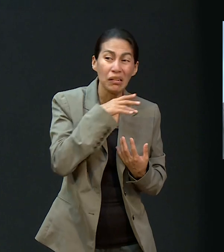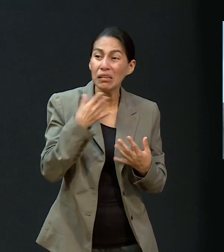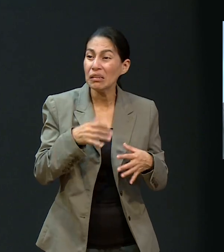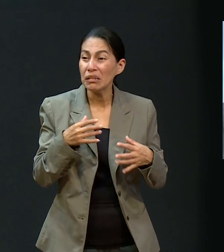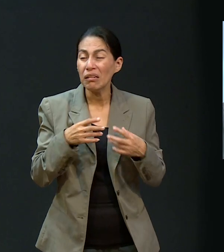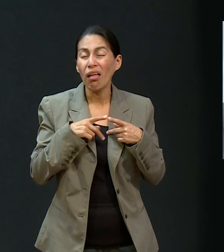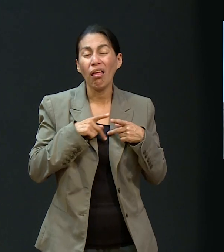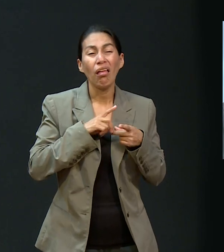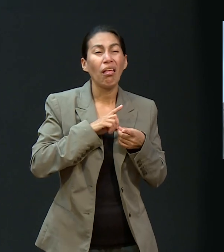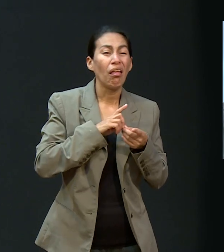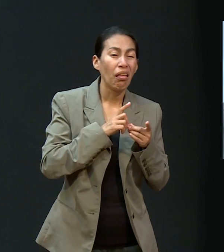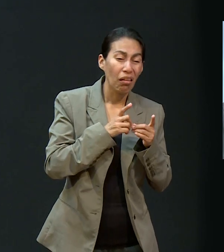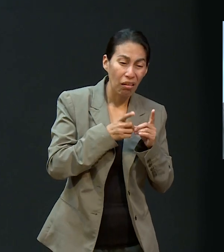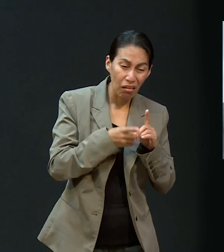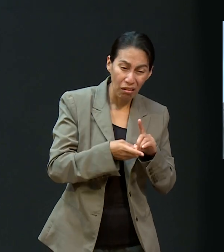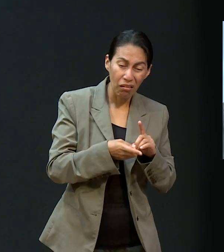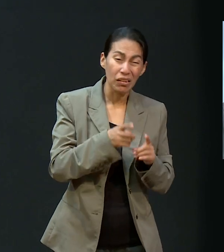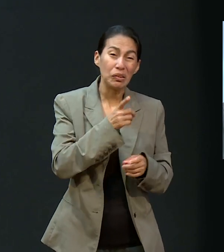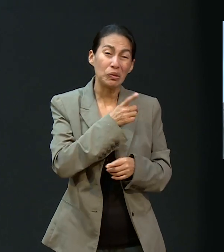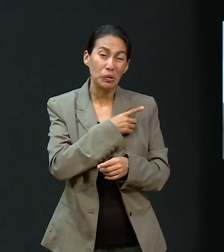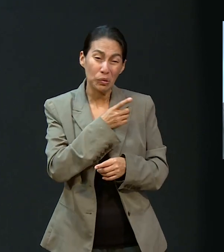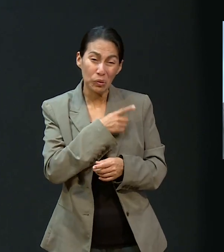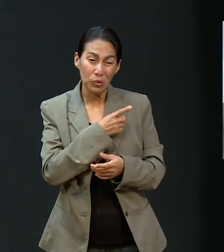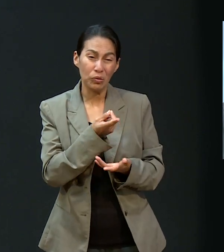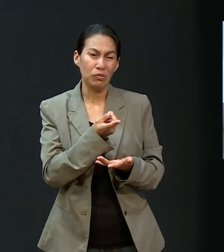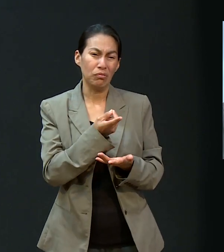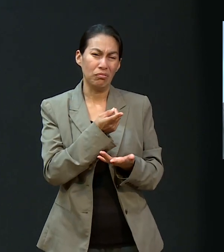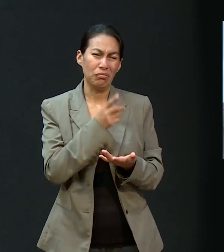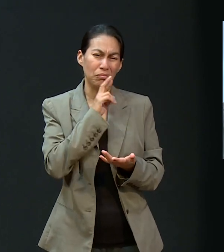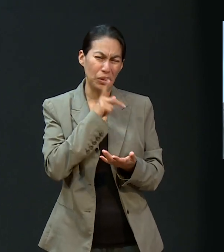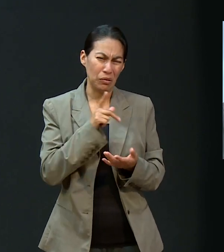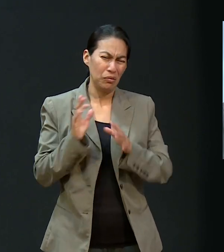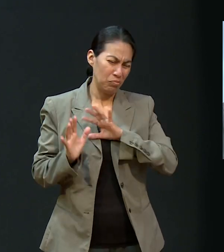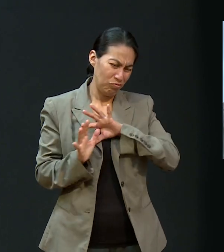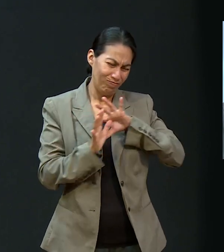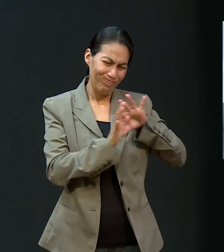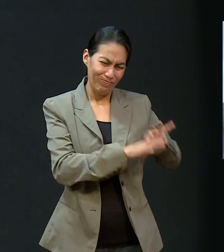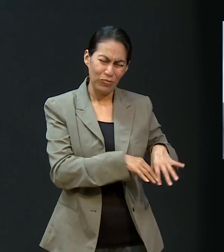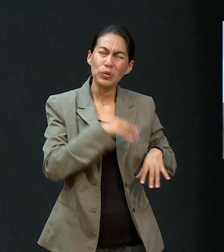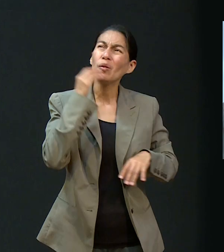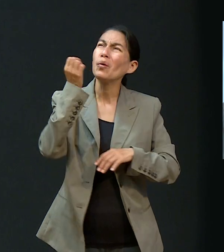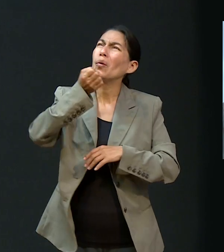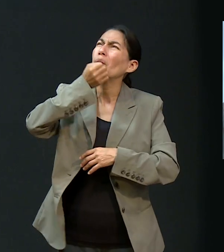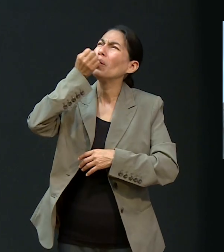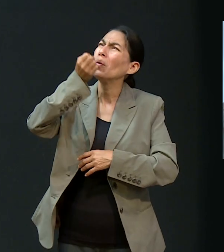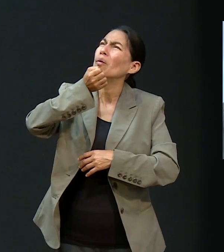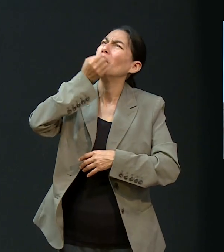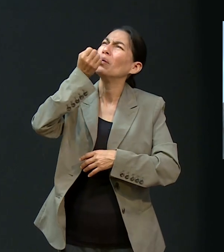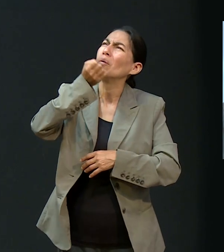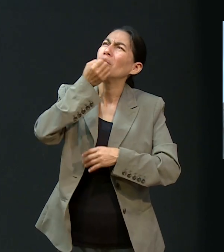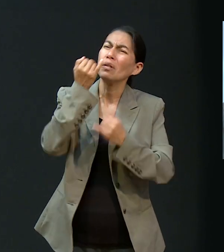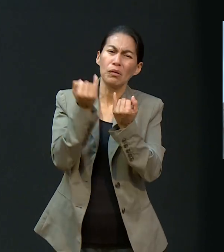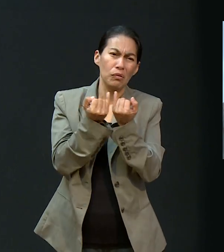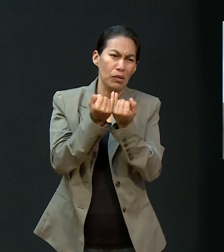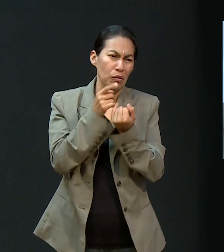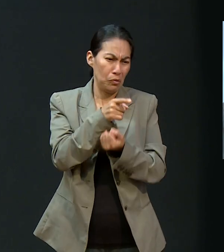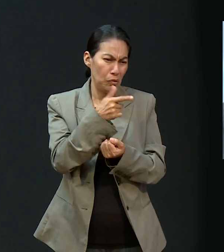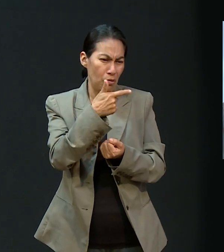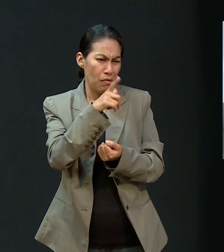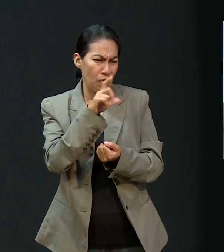deprimidos, en la soledad? Cuando podemos orar, como dice Gladys, como dices tú, Romina, podemos